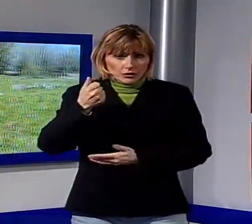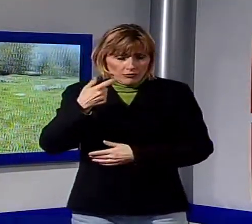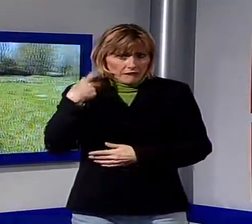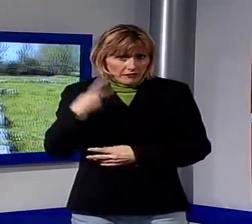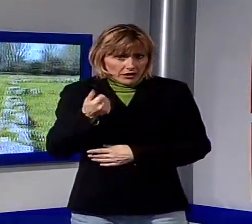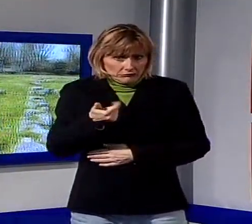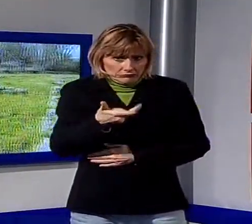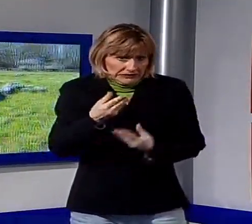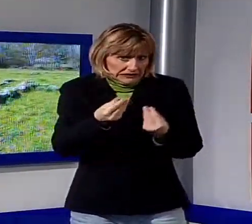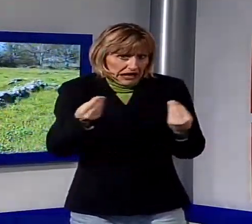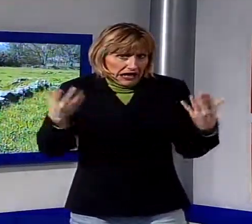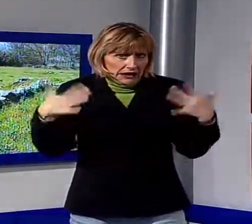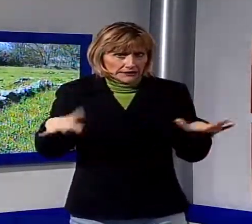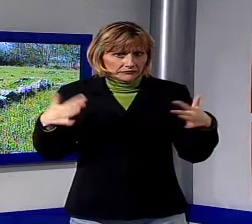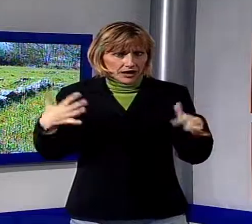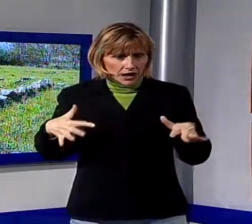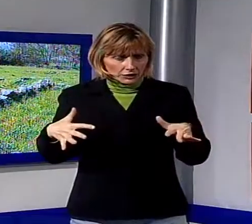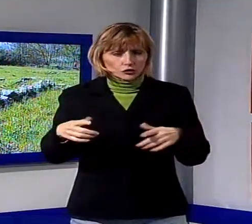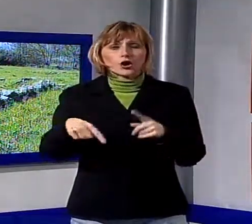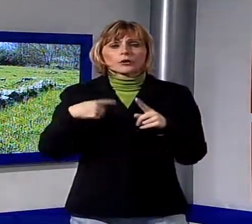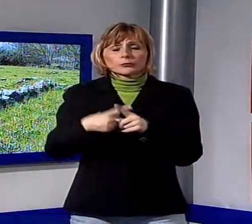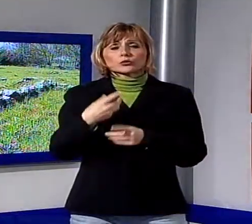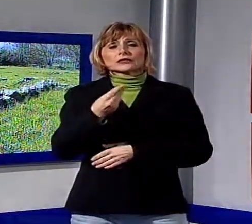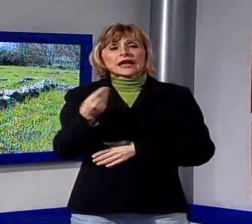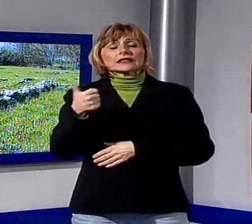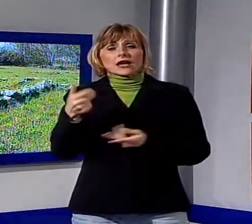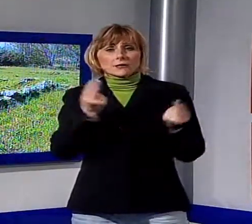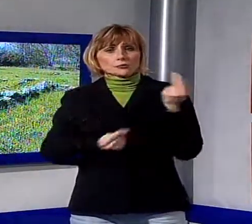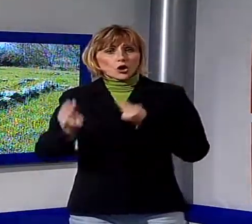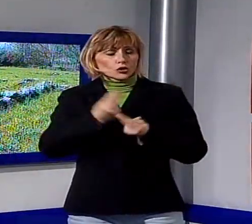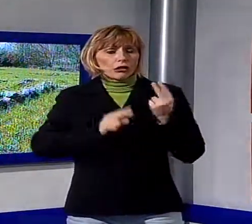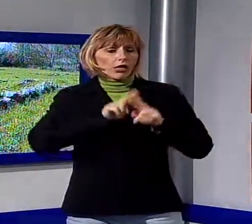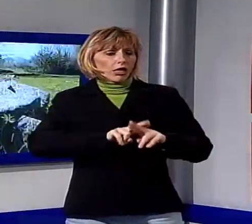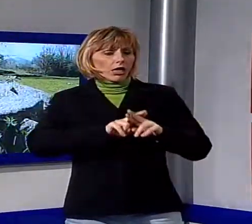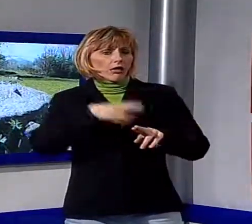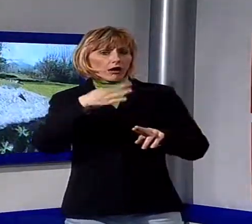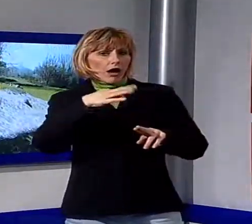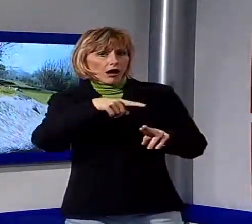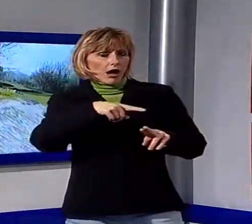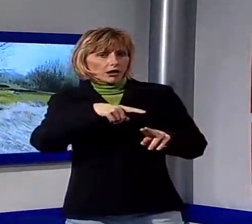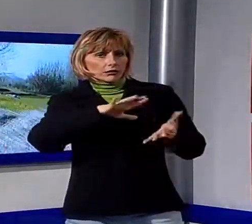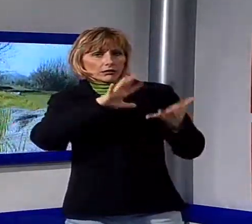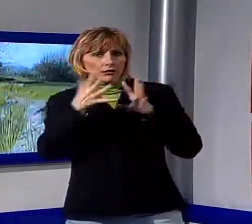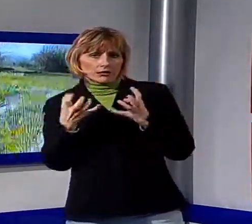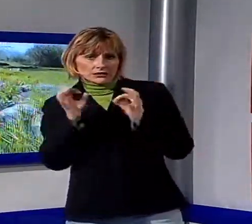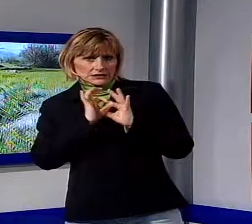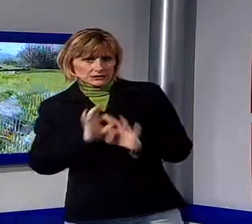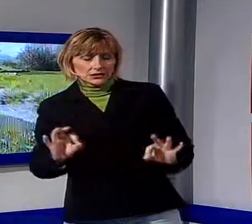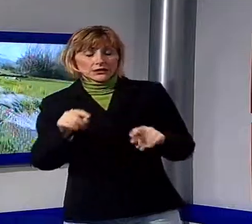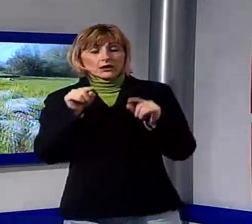sono stati erogati molti, così come molti sono stati progetti rimasti sulla carta. Ma di questo passo la natura tornerà a ricoprire